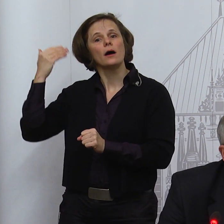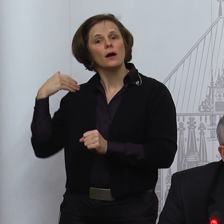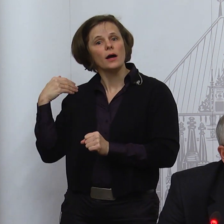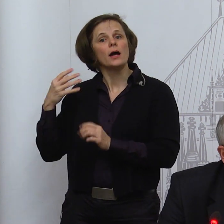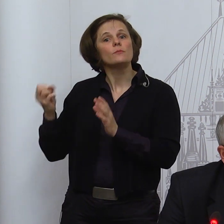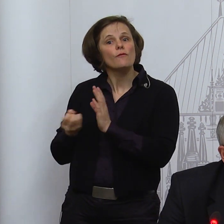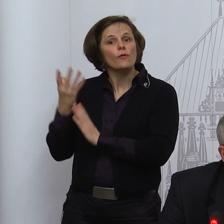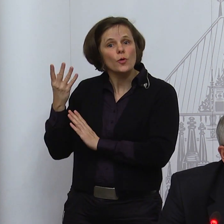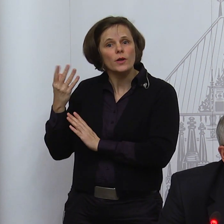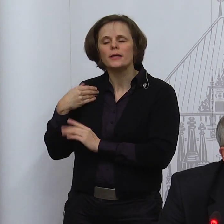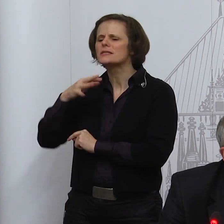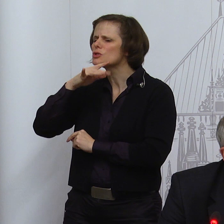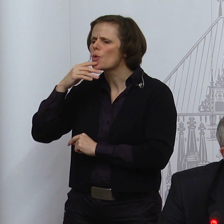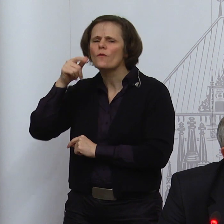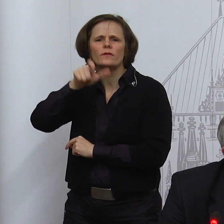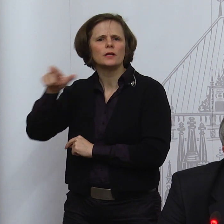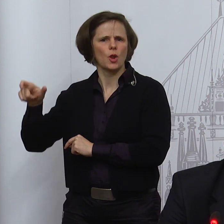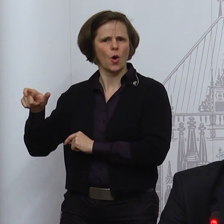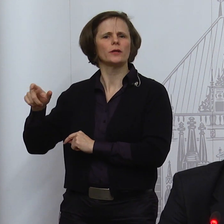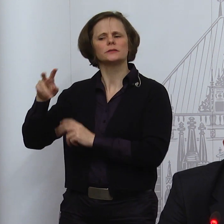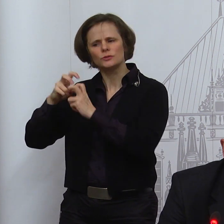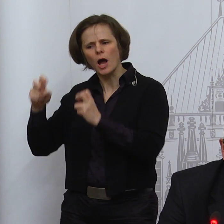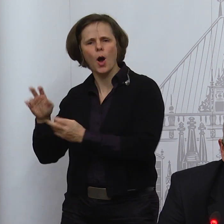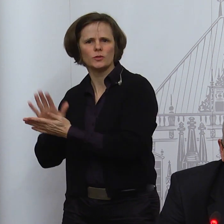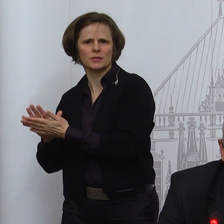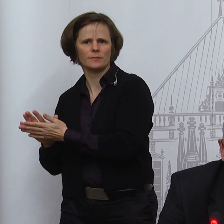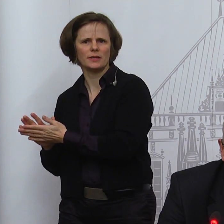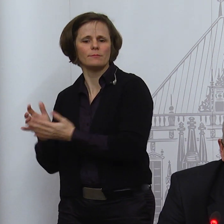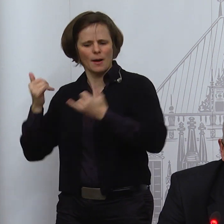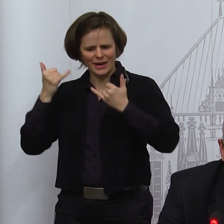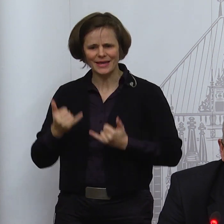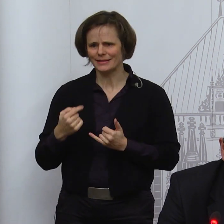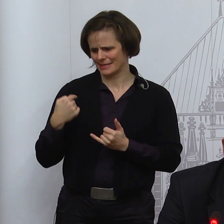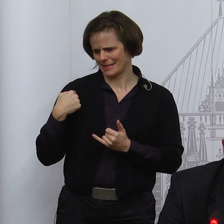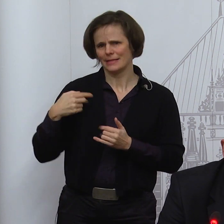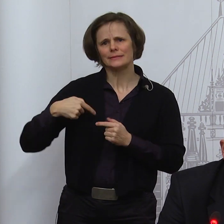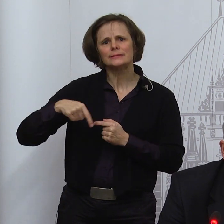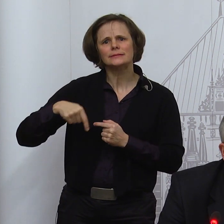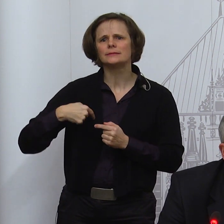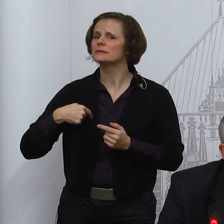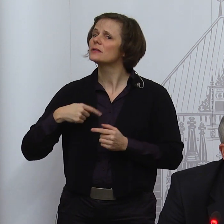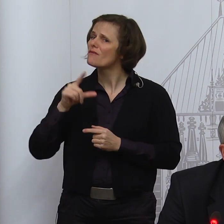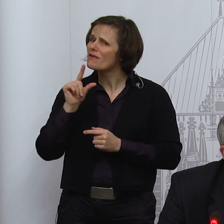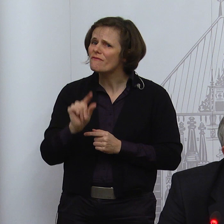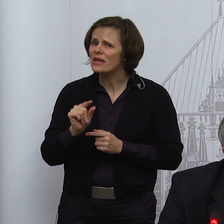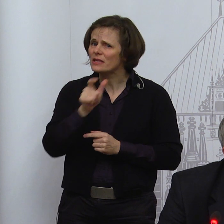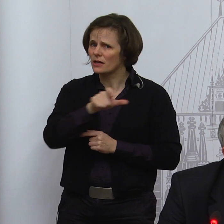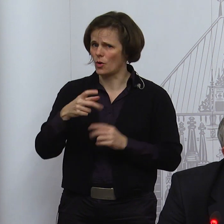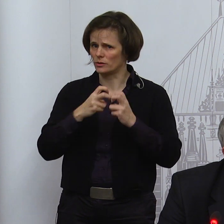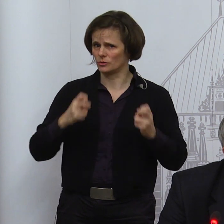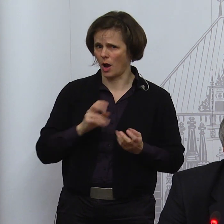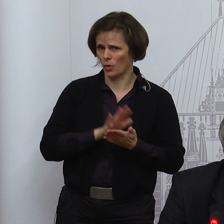sich sicherlich auch den Zweifelsfällen zuwenden. und das wird jeder Arbeitgeber zusammen auch mit seinen Arbeitnehmern dann